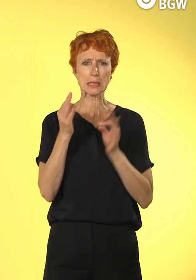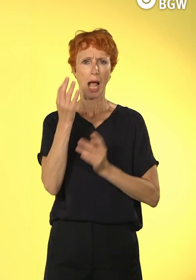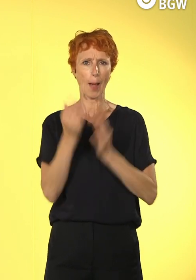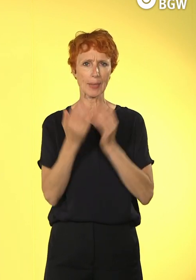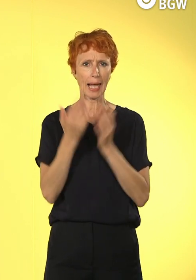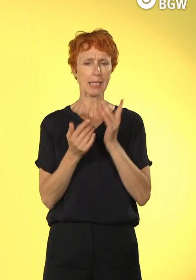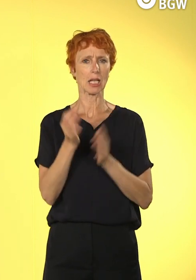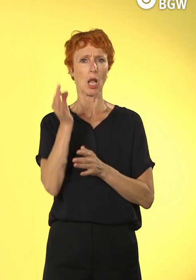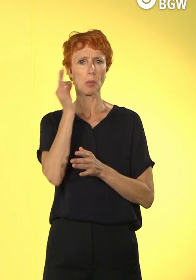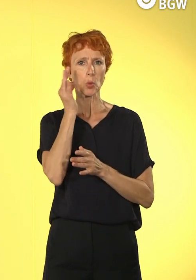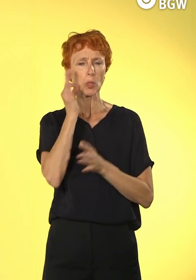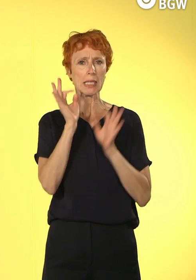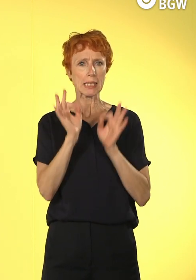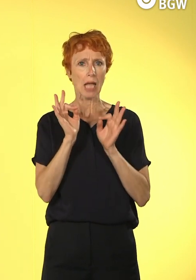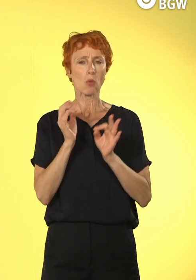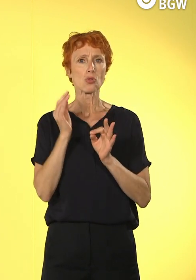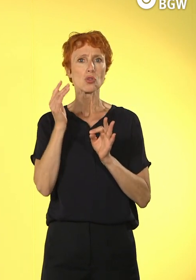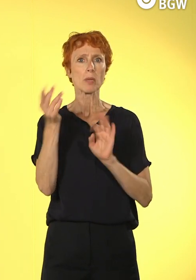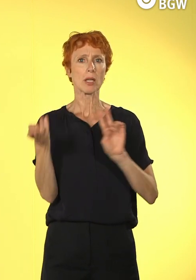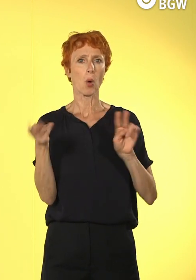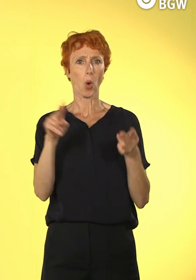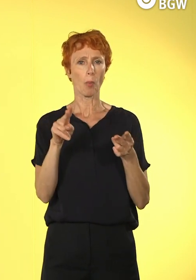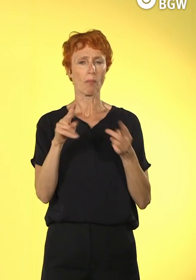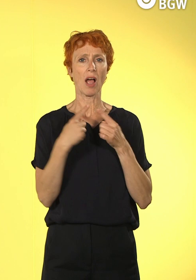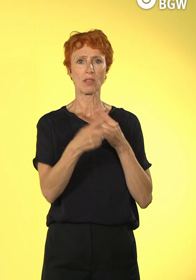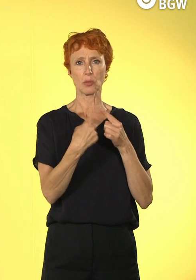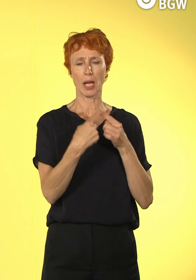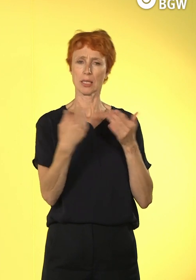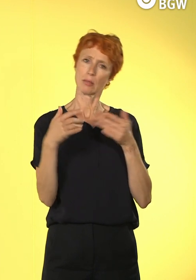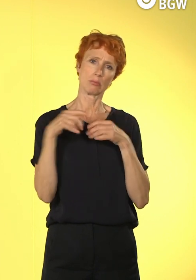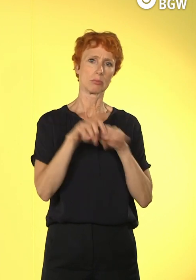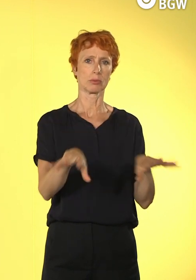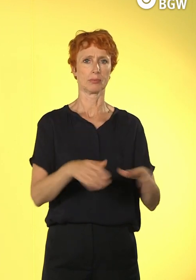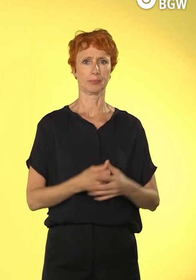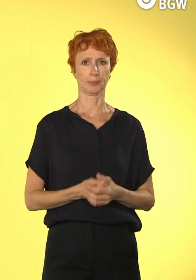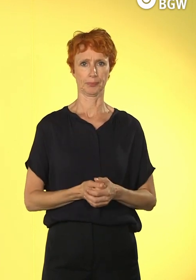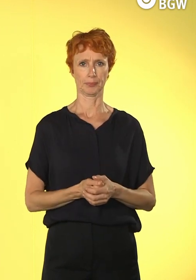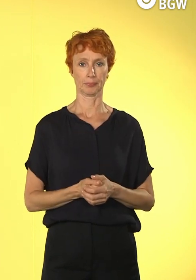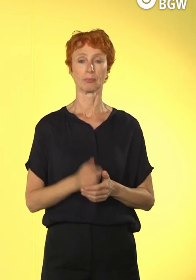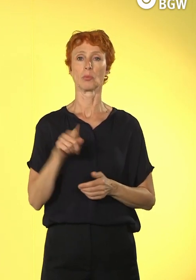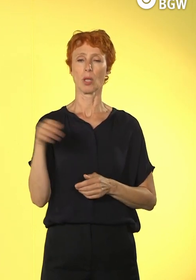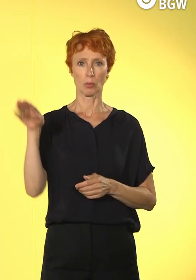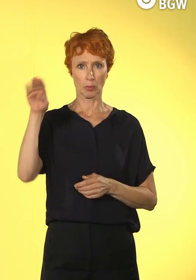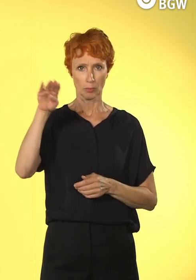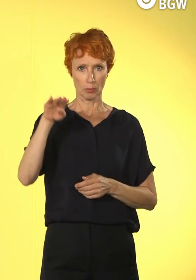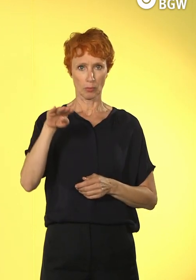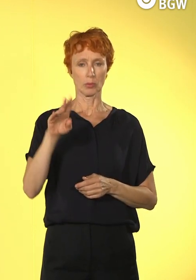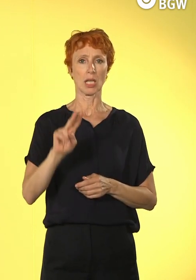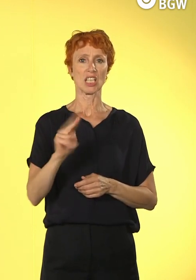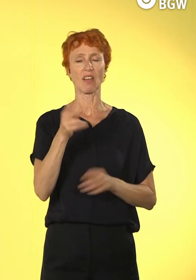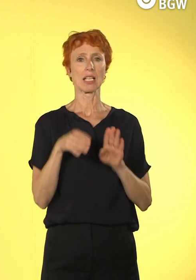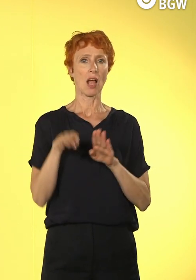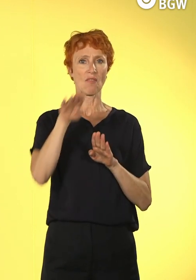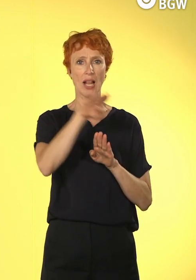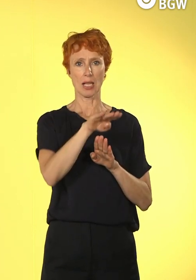war, sondern dann auch die ersten Flatrates entstanden sind. Abgelöst wurde dann diese Welle von der zweiten Welle des mobilen